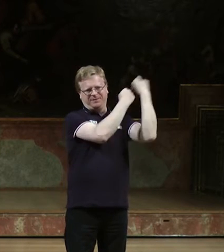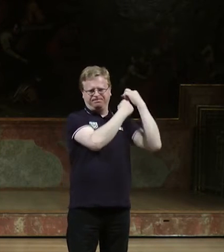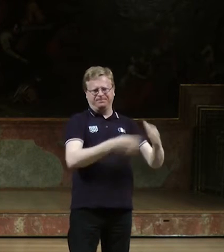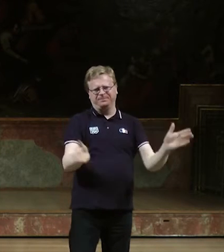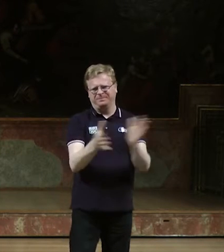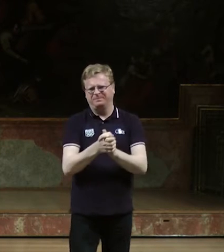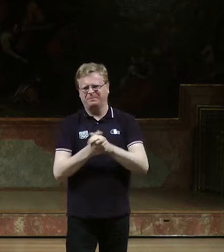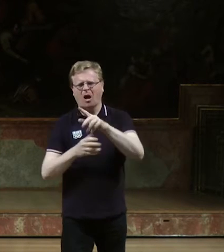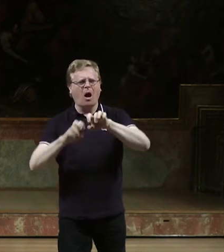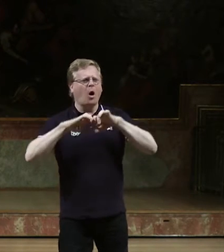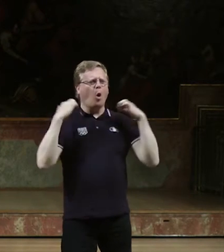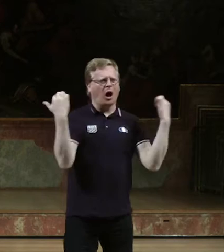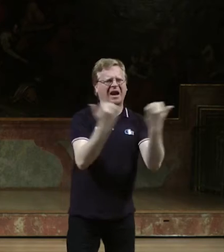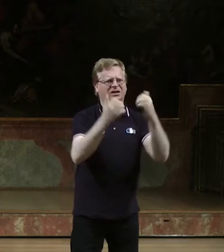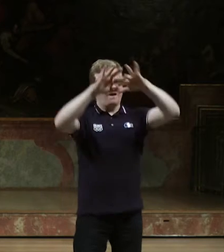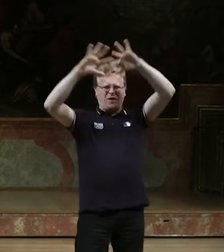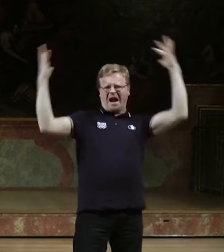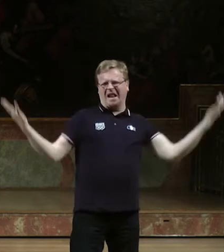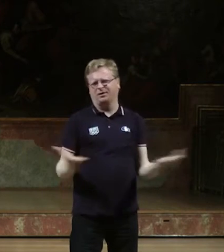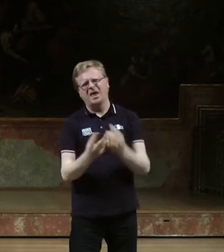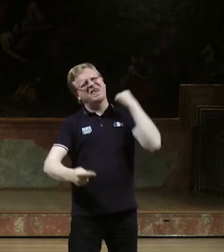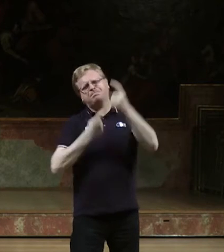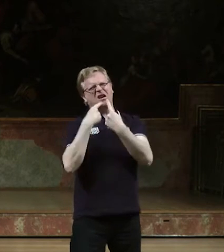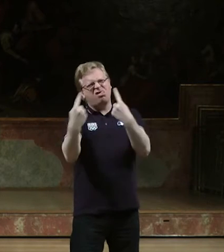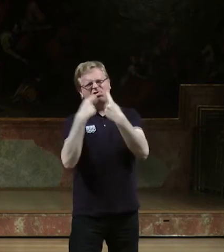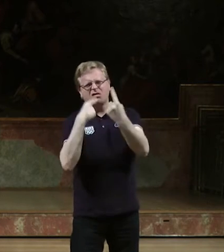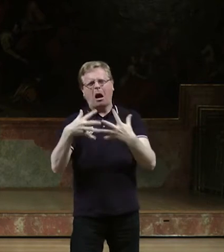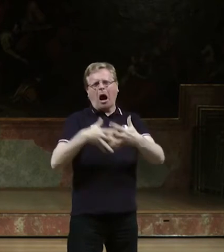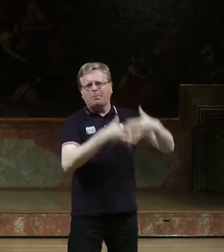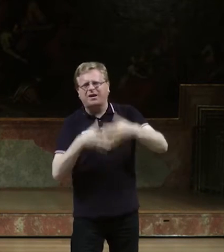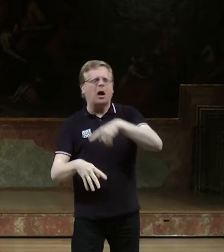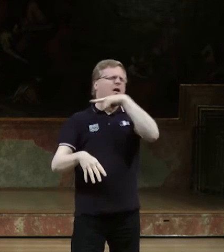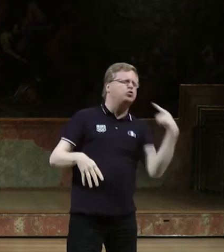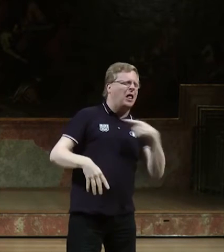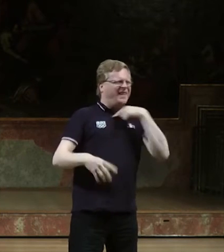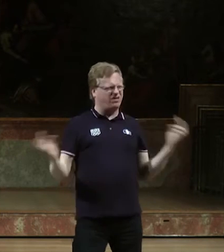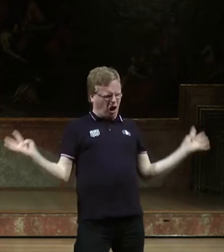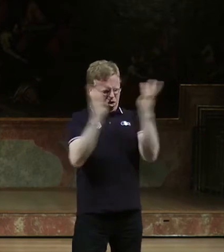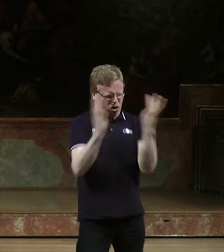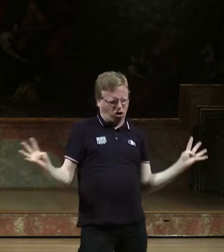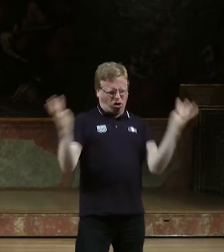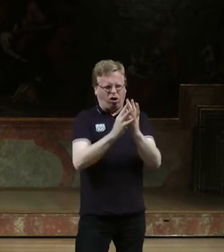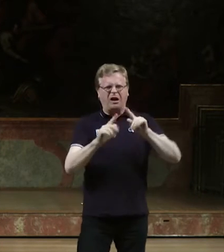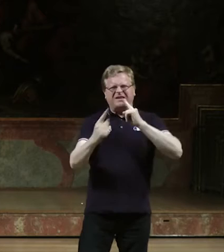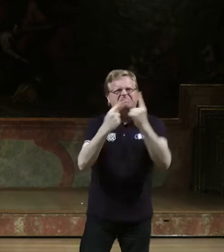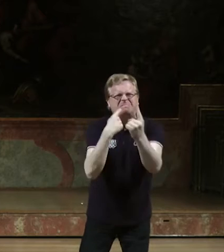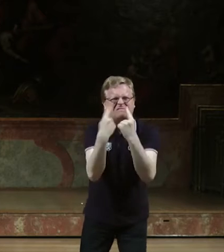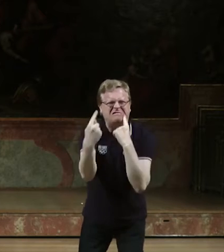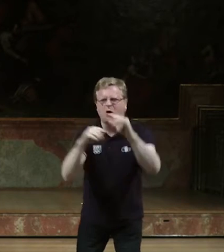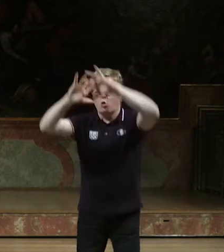Steinzeitalter im Zusammenhang mit dem Klima. In den letzten Monaten gab es ja, wie ihr wisst, viele Kongresse. Da haben sich viele Leute